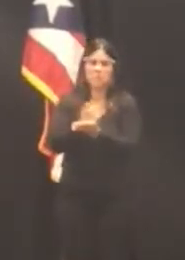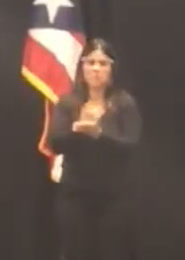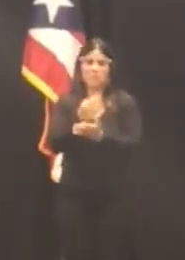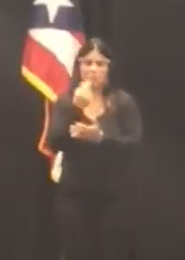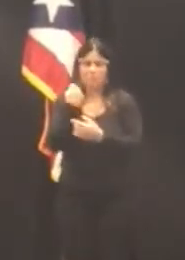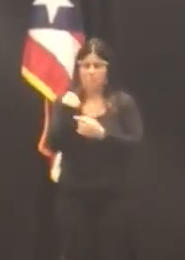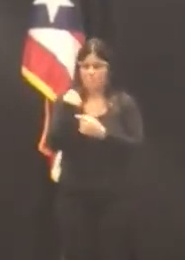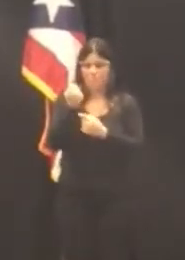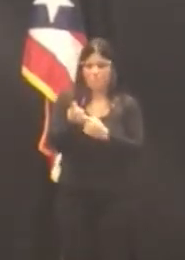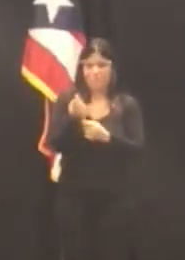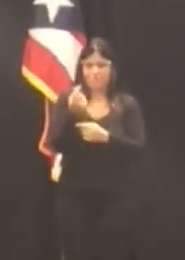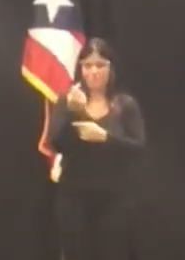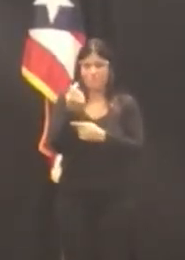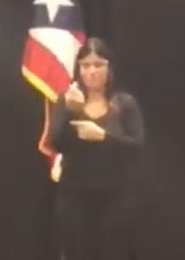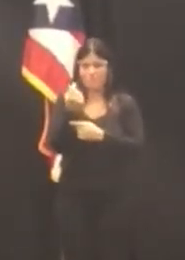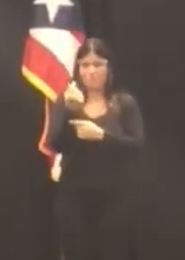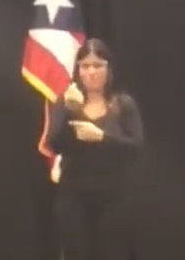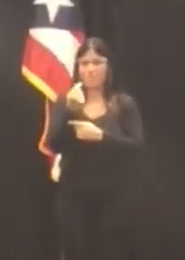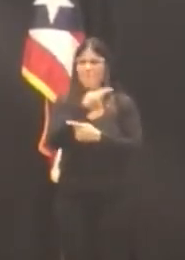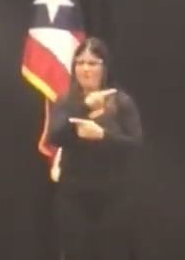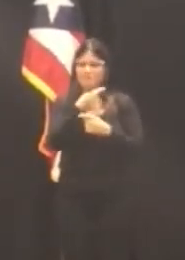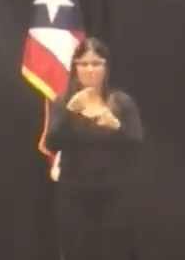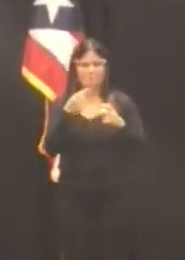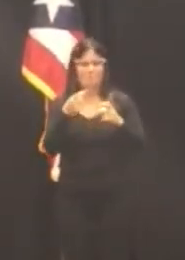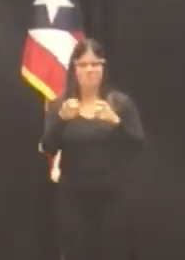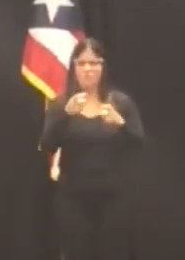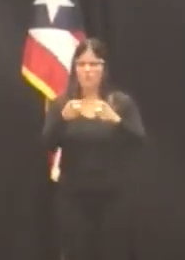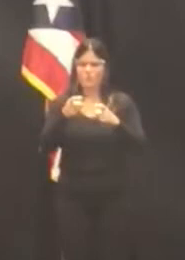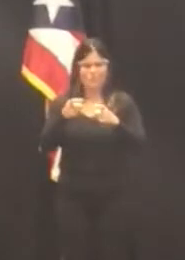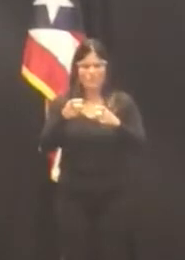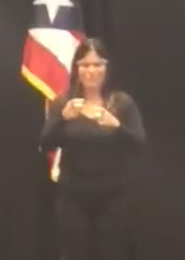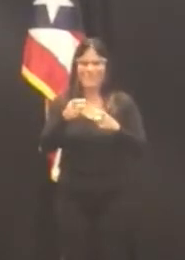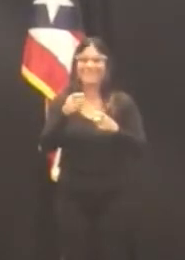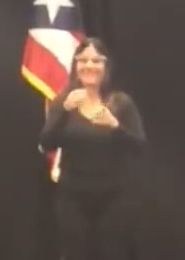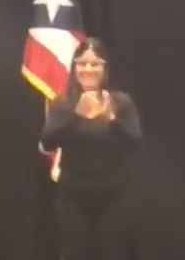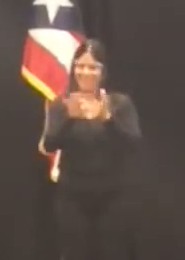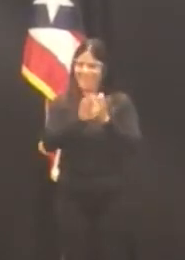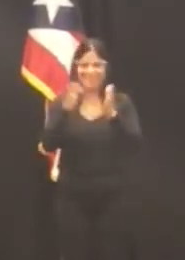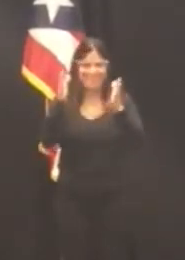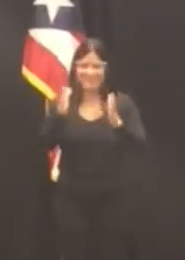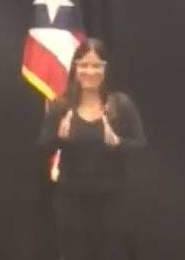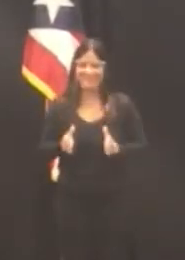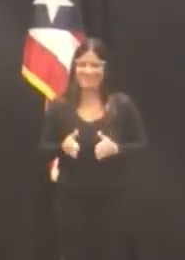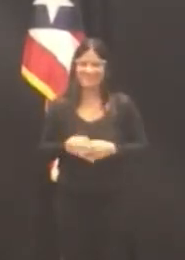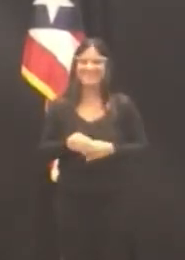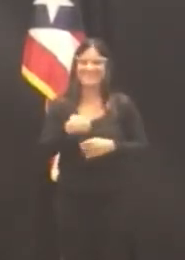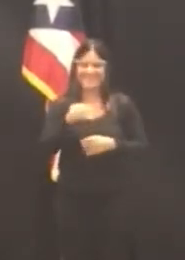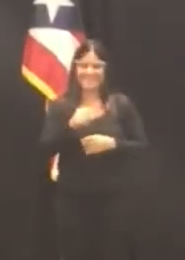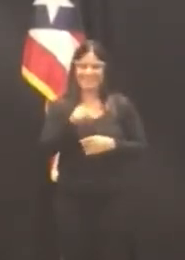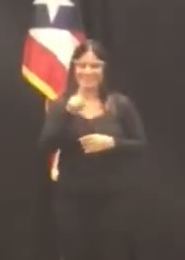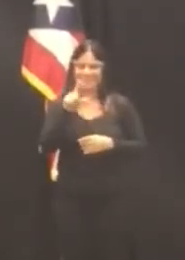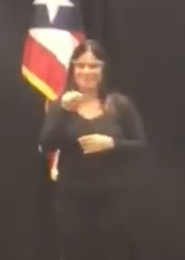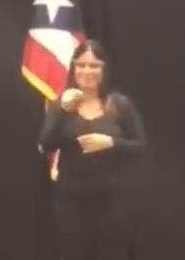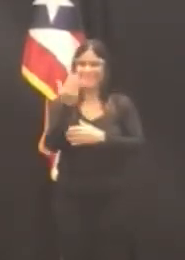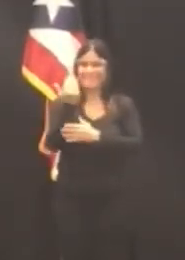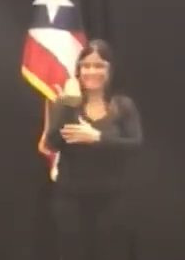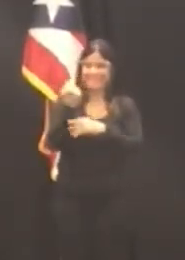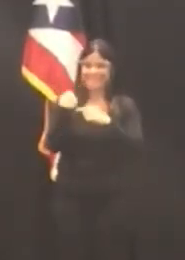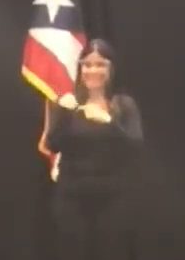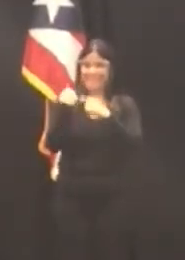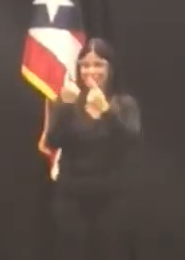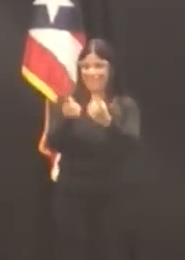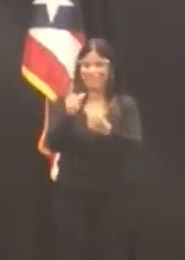Presidió el Colegio de Contadores Públicos Autorizados en el 2014 al 2015, posición